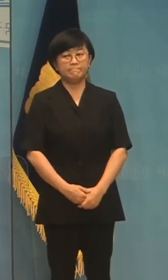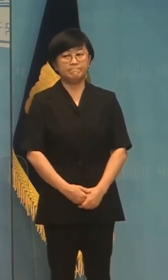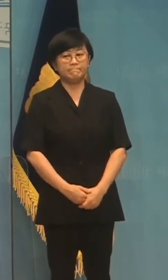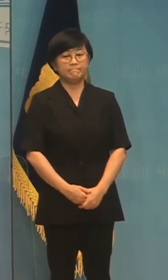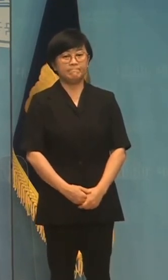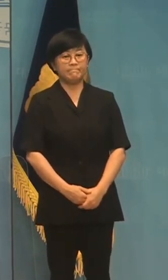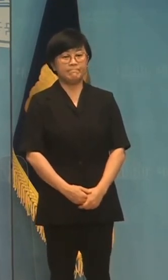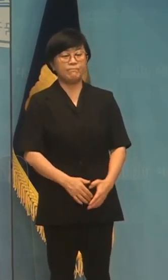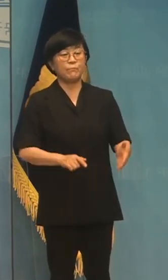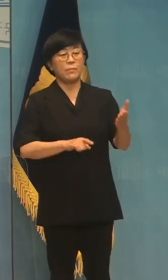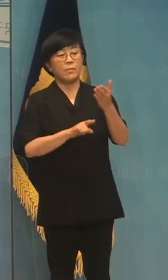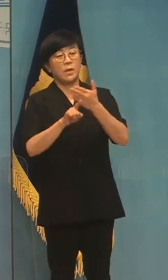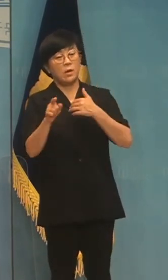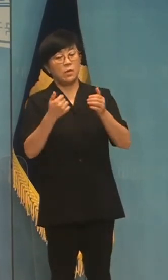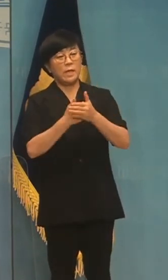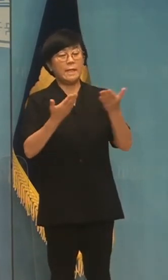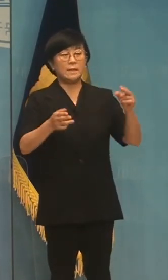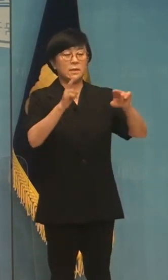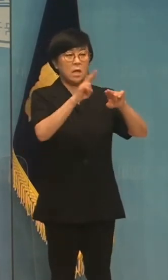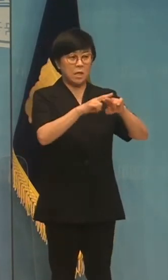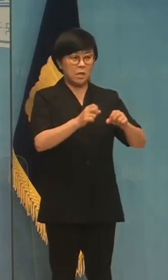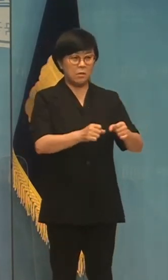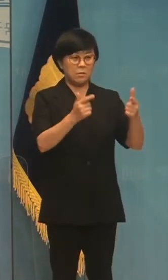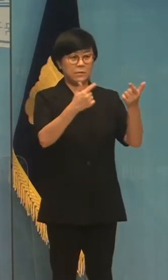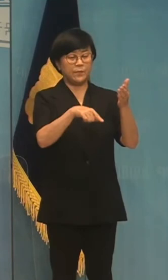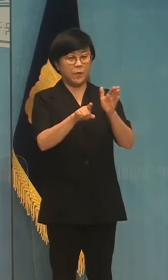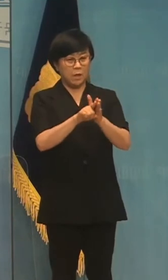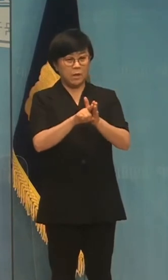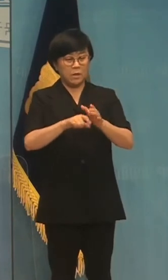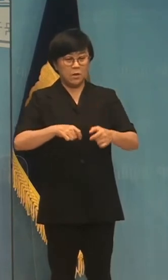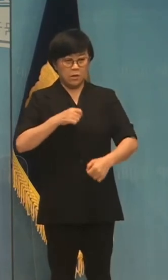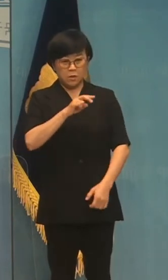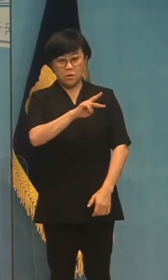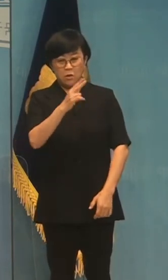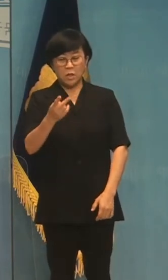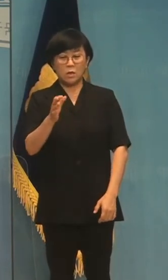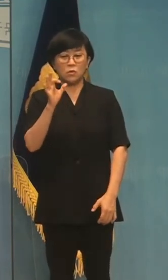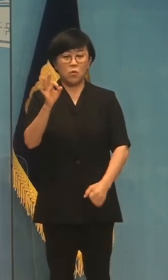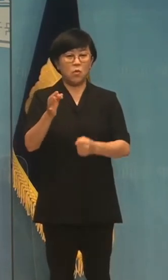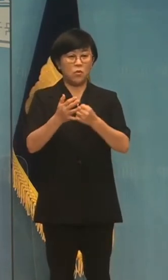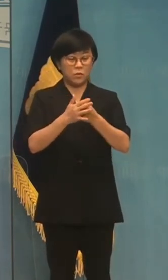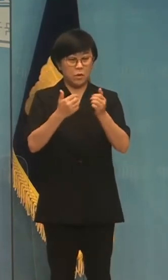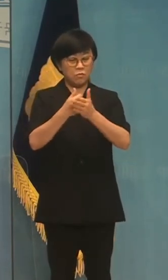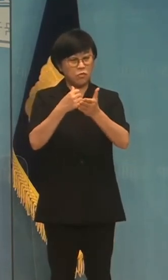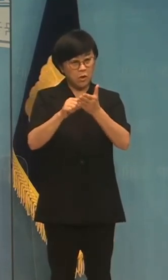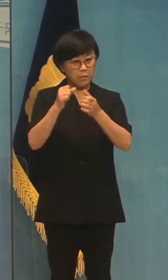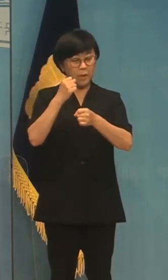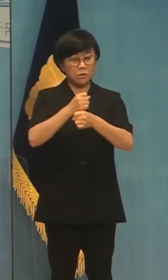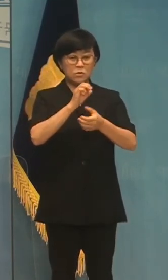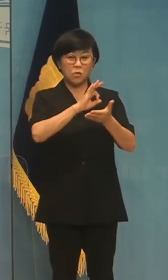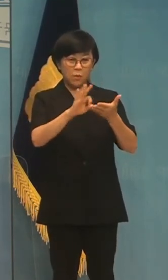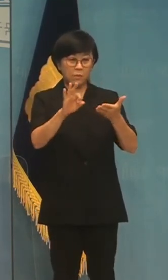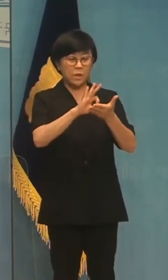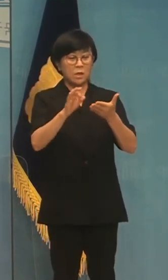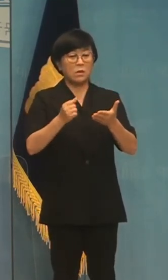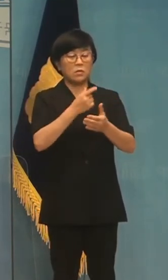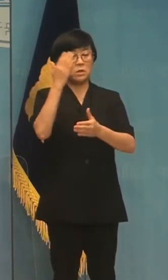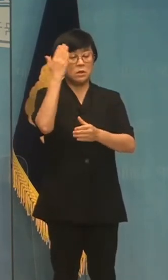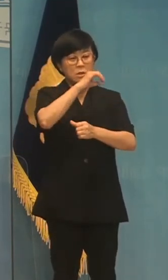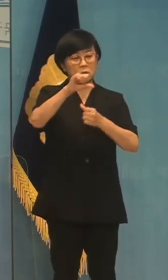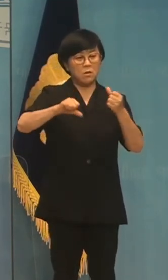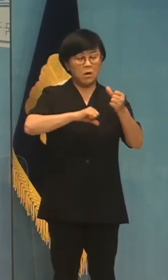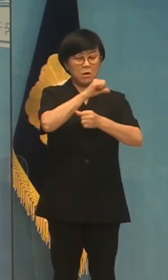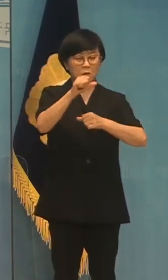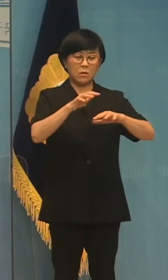이 밖의 일차의 창출을 위한 정의로운 전환기금과 생산, 유통, 소비를 포함하는 친환경,